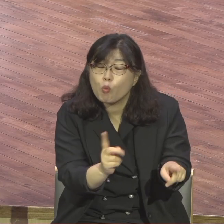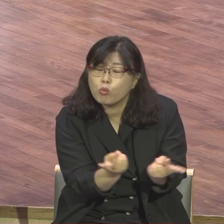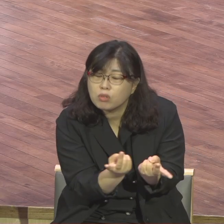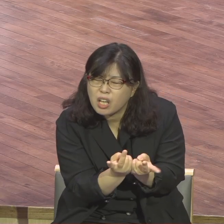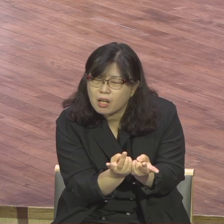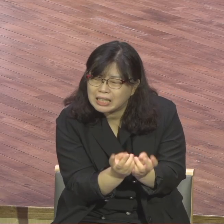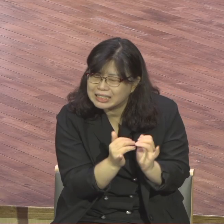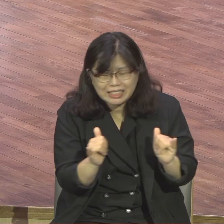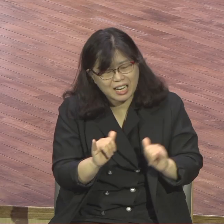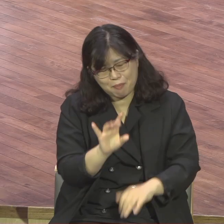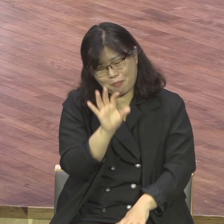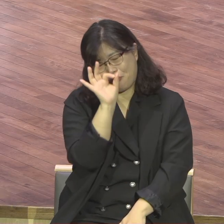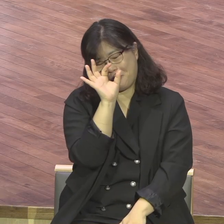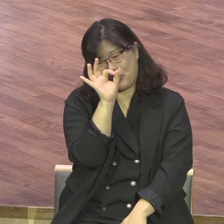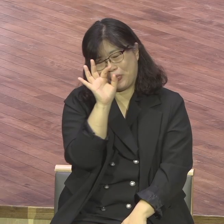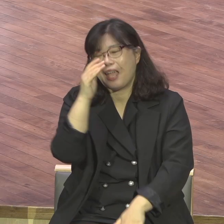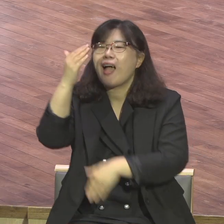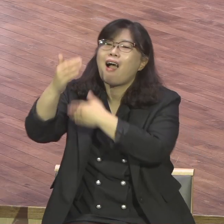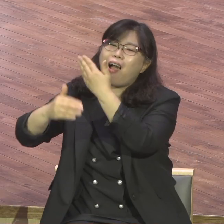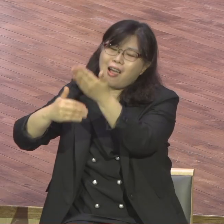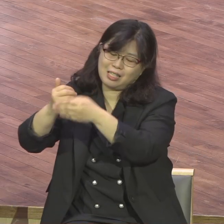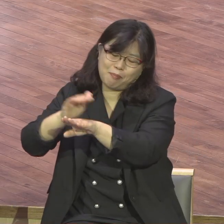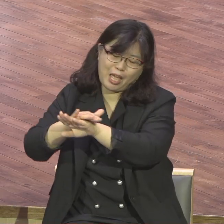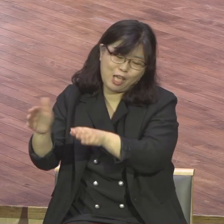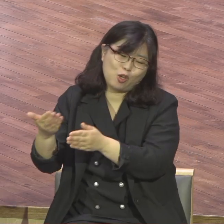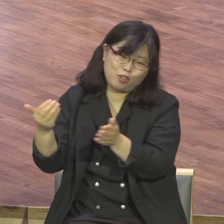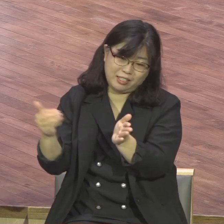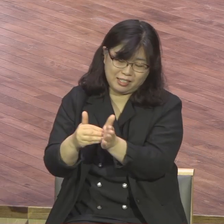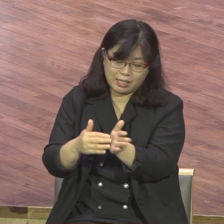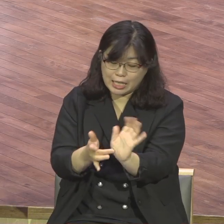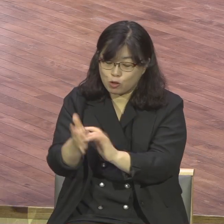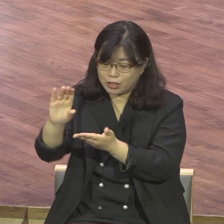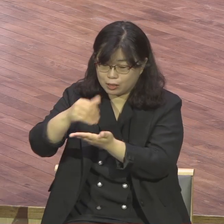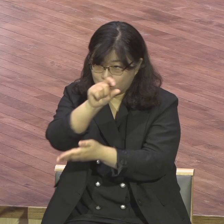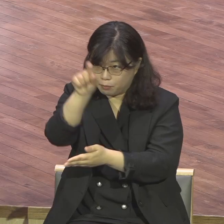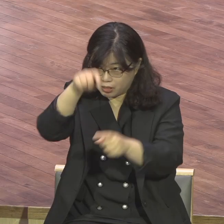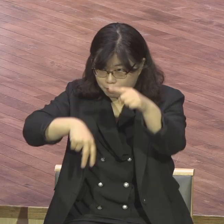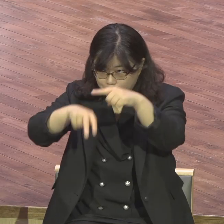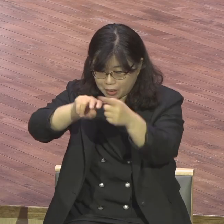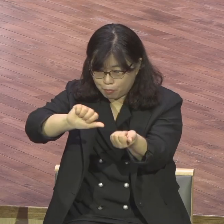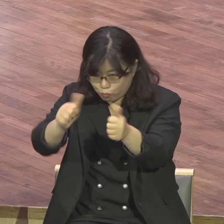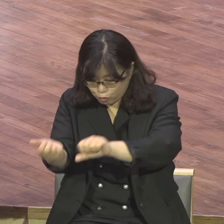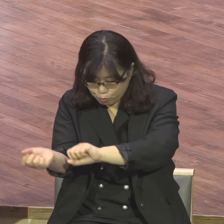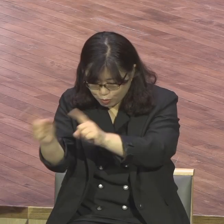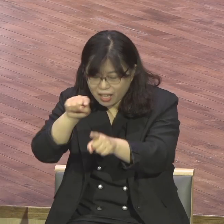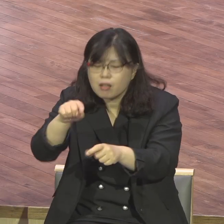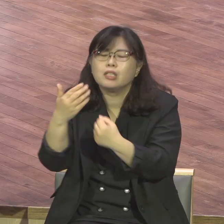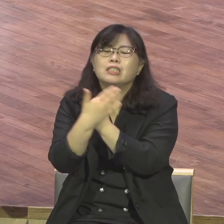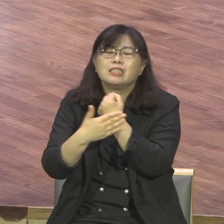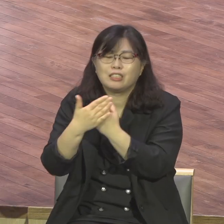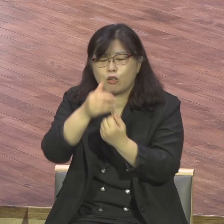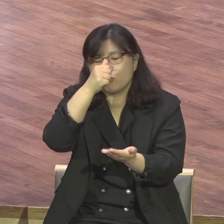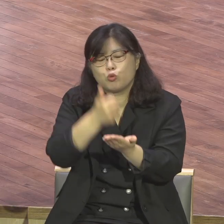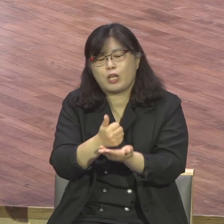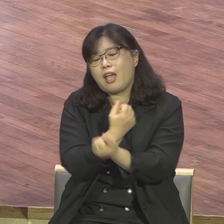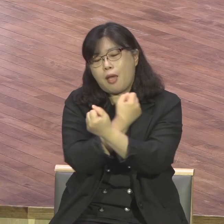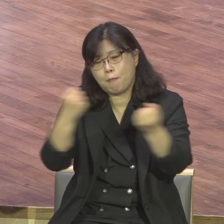그 결과 로마서 5장에서 우리는 뭐요? 하나님과 합복하게 되었어요 하나님과 합복, 하나님을